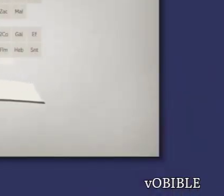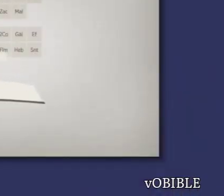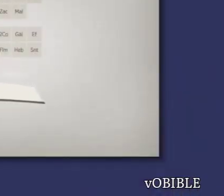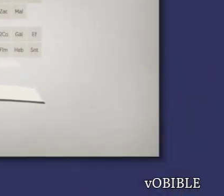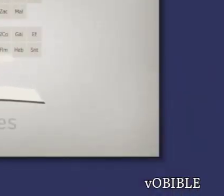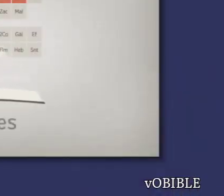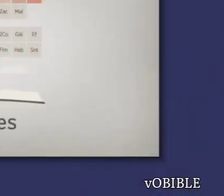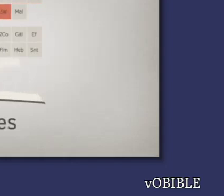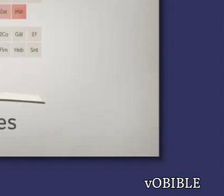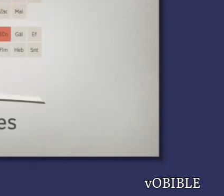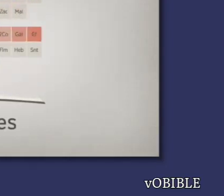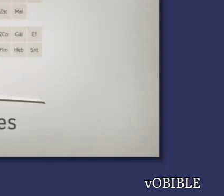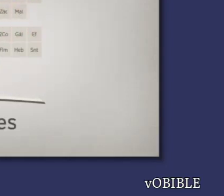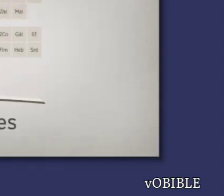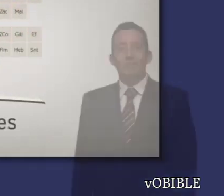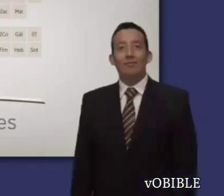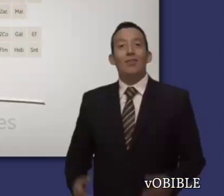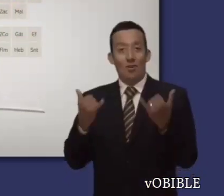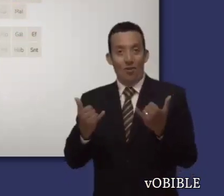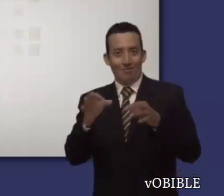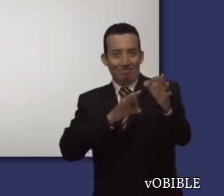Información sobre la carta a los colosenses